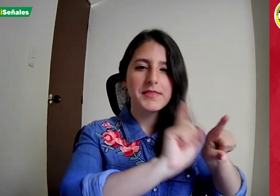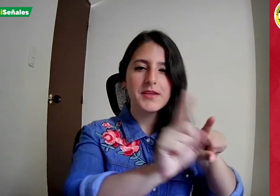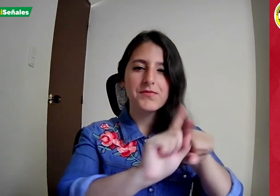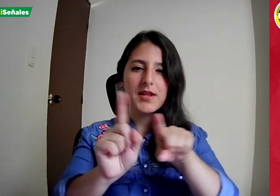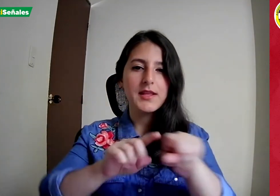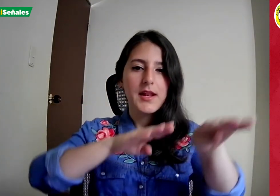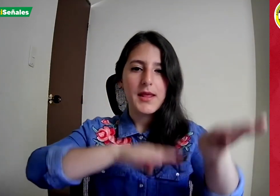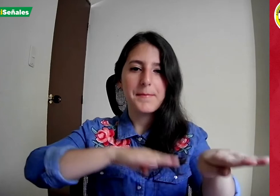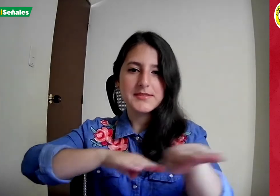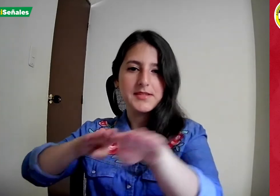espacios del Mío.